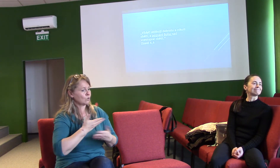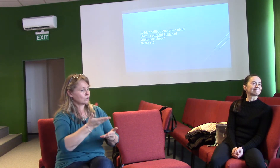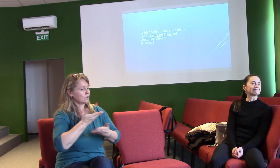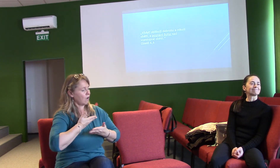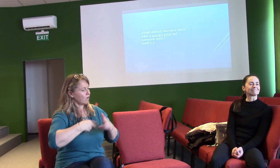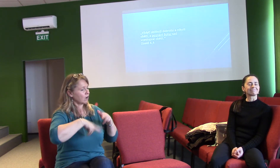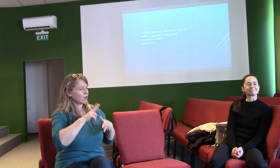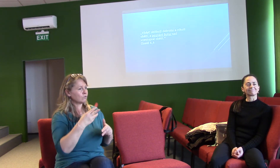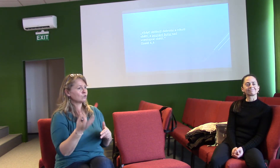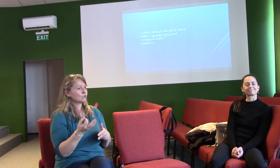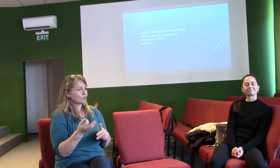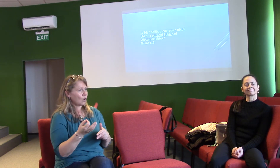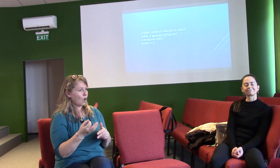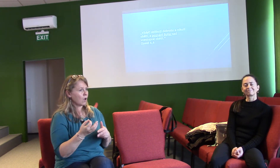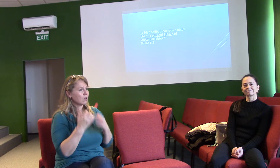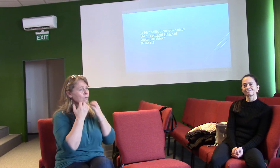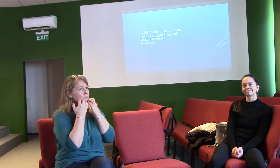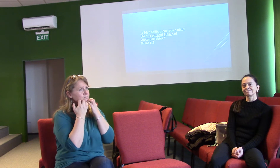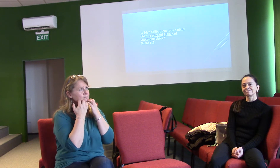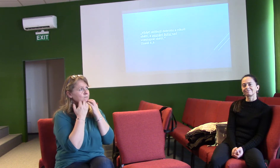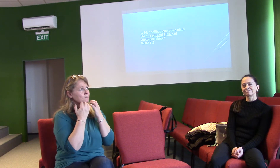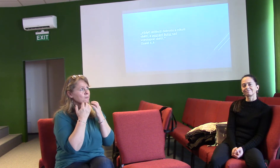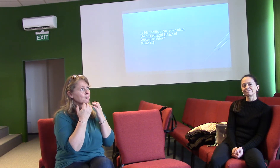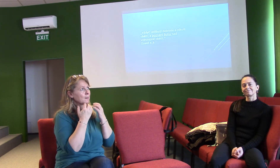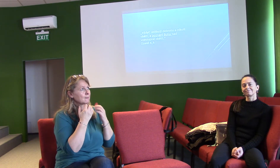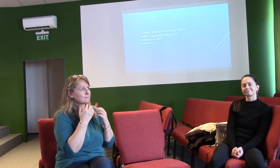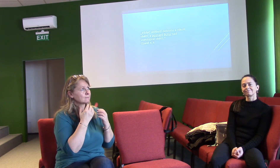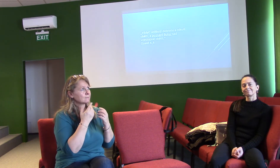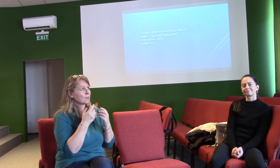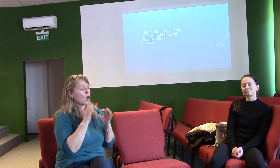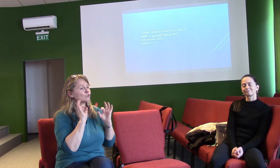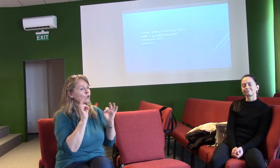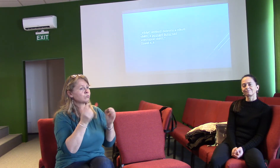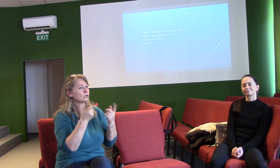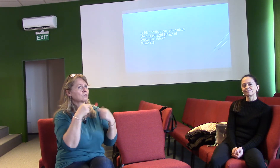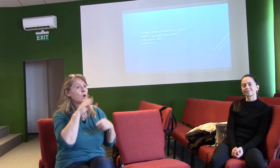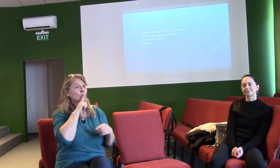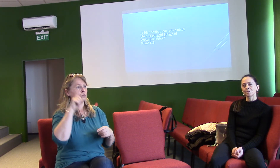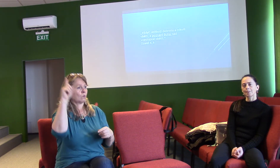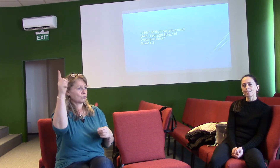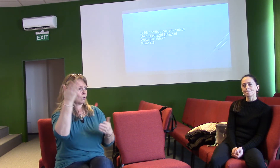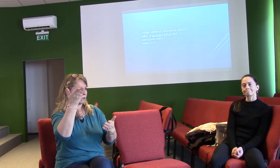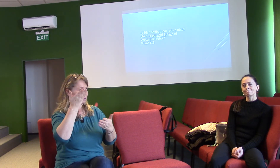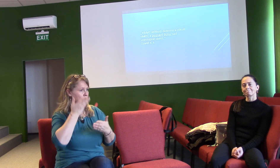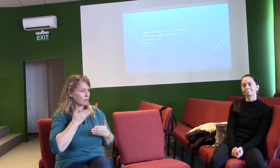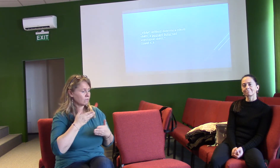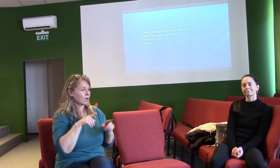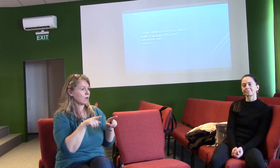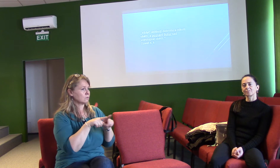Vždyť oblíbuji dobrotu a nikoli v oběti a poznání Boha nad vse stupné oběti. Oziáš 6.6.